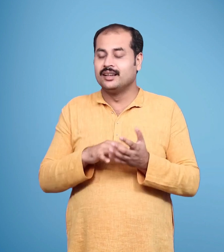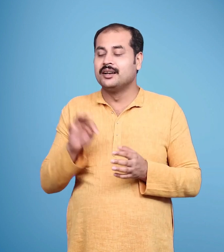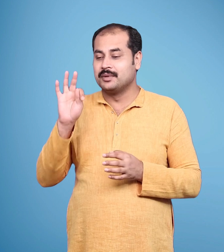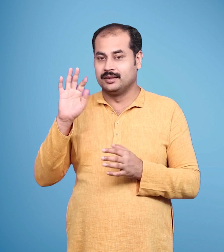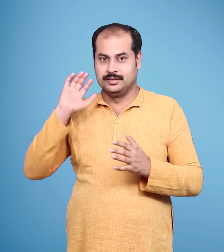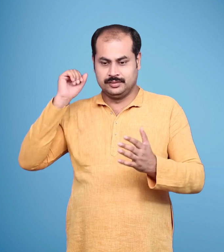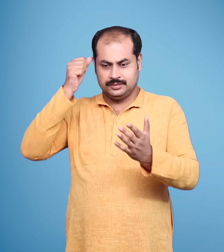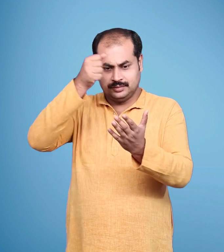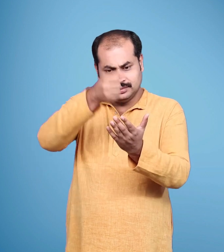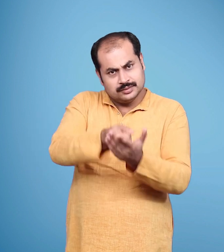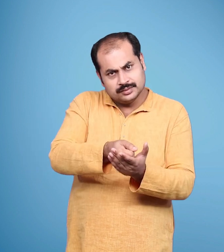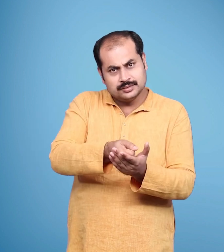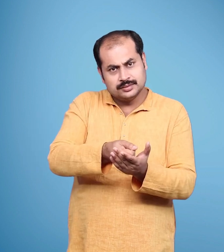भरत सीधे राजभवन गए